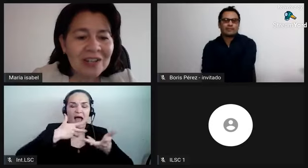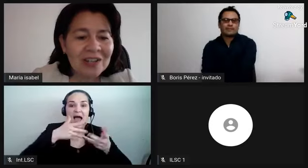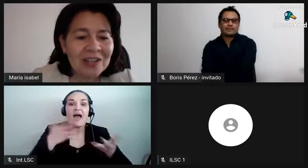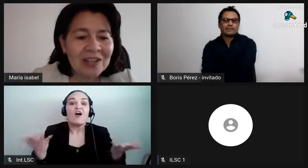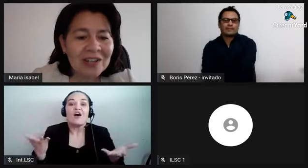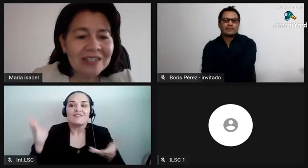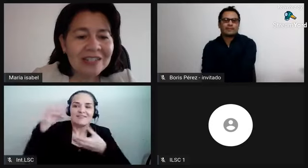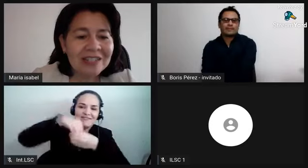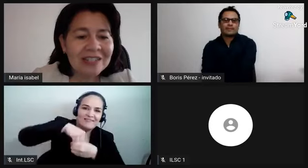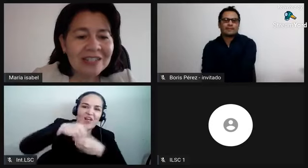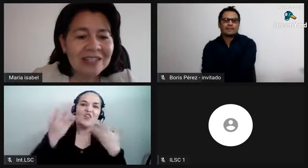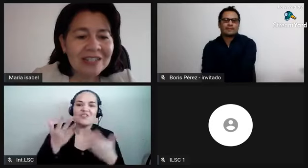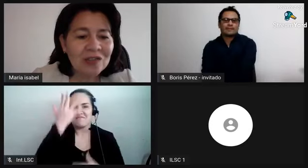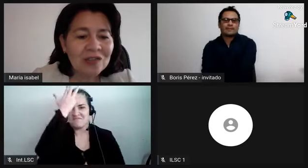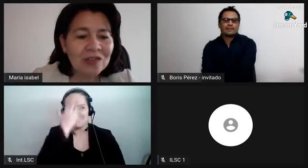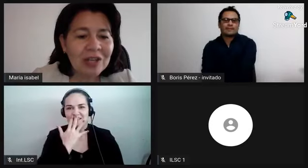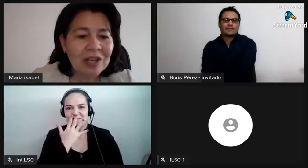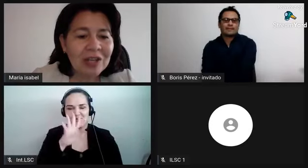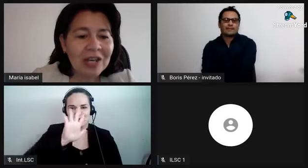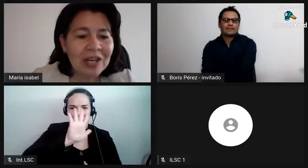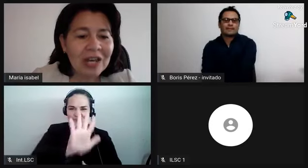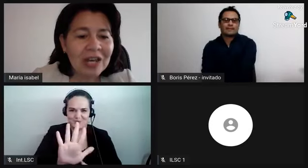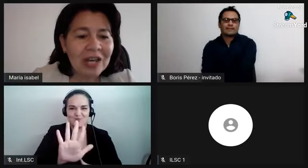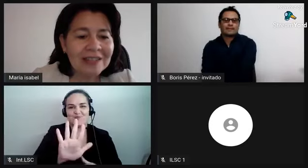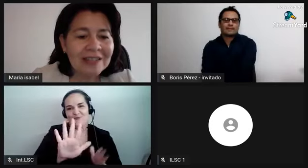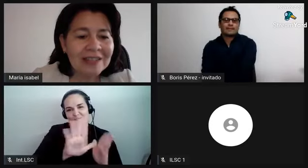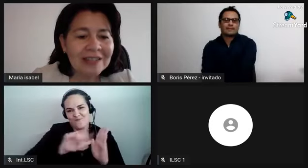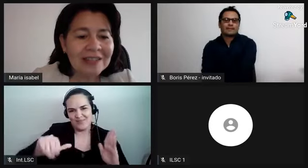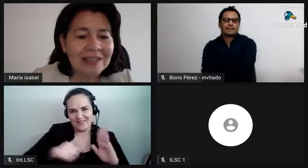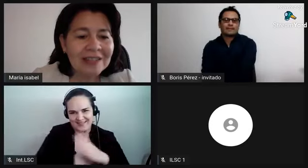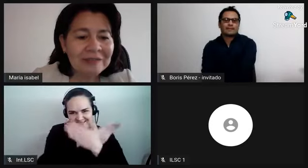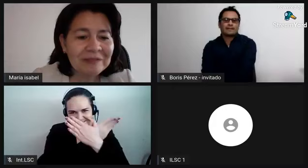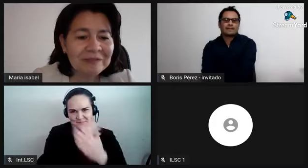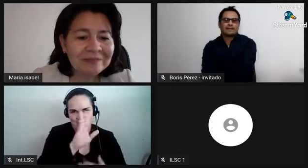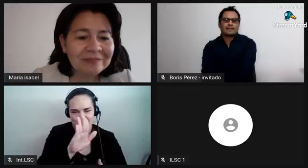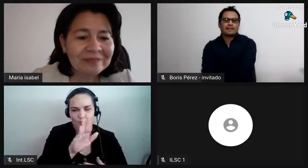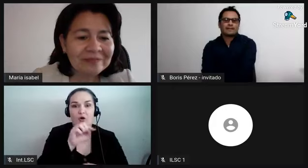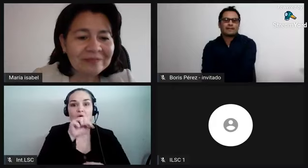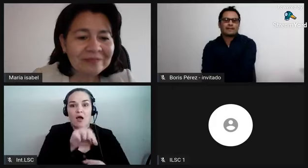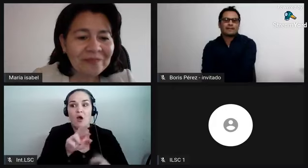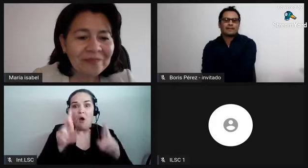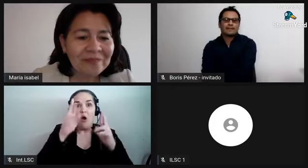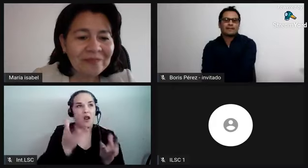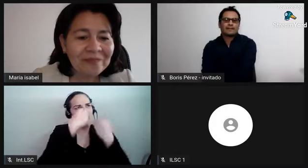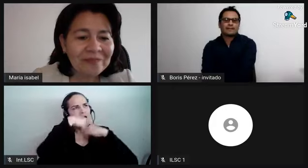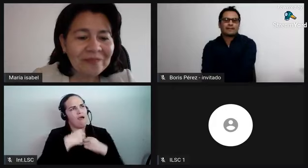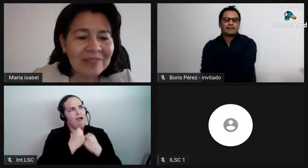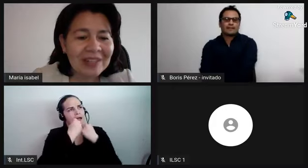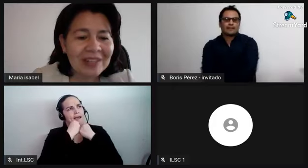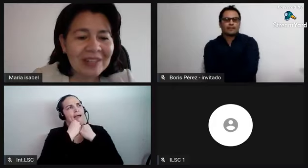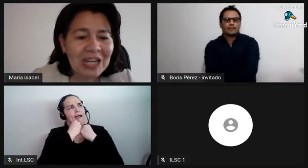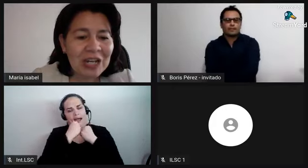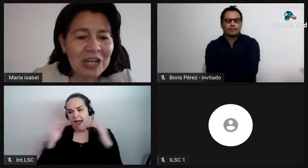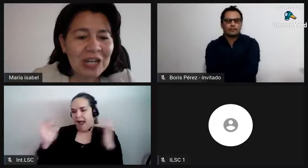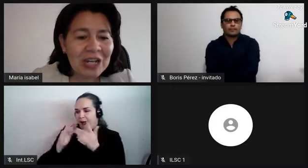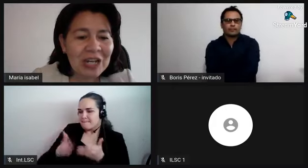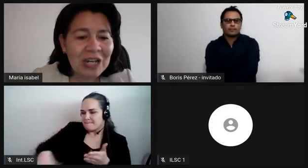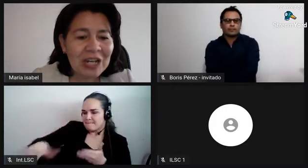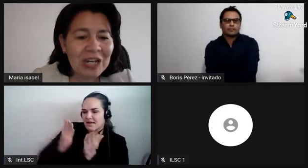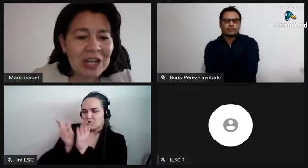socializar con los estudiantes y profundizar en los temas